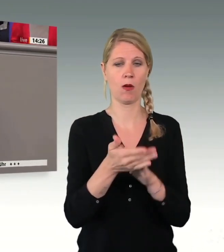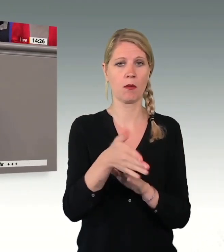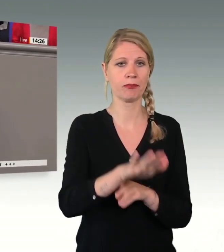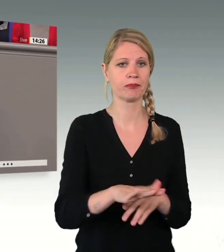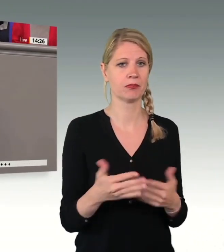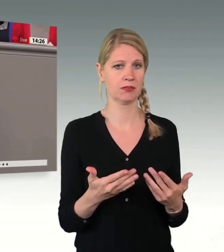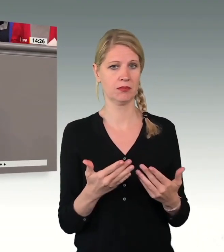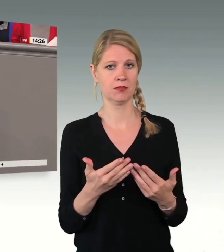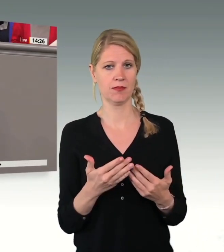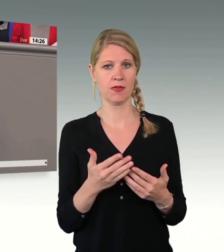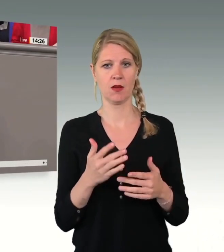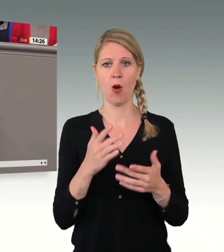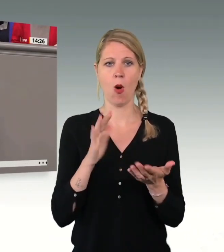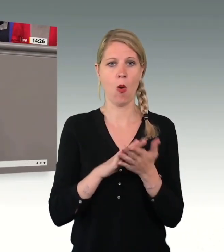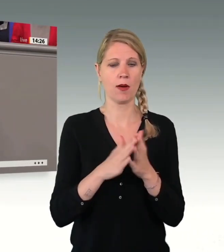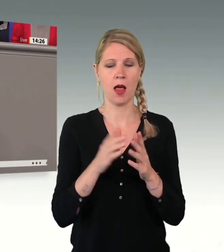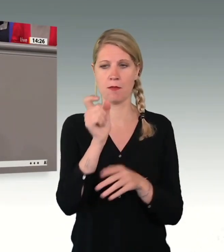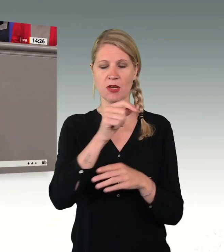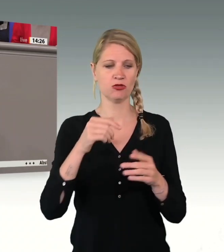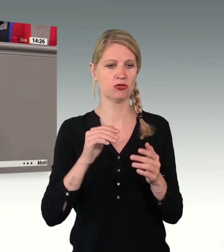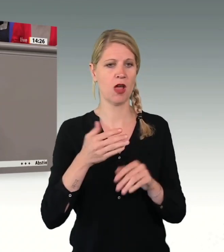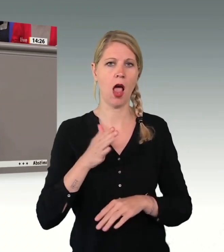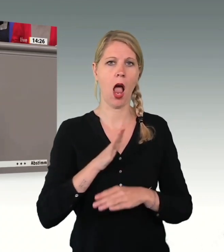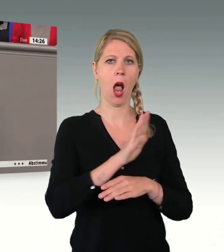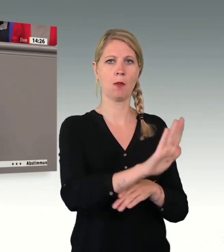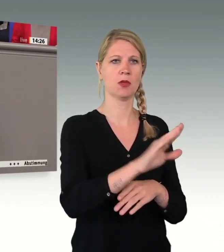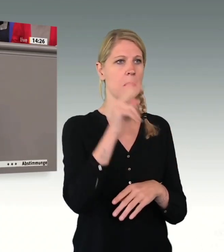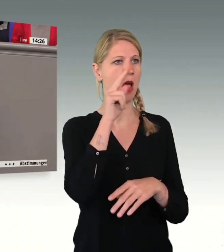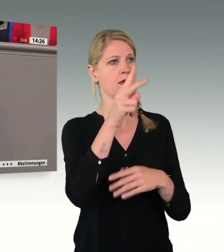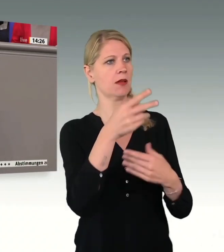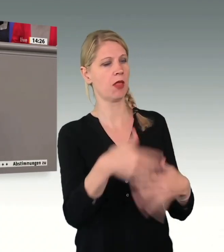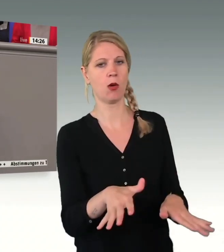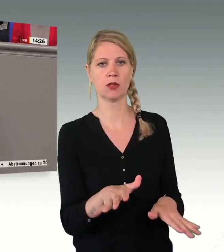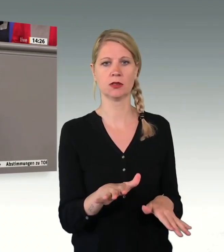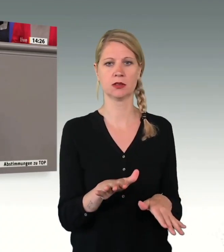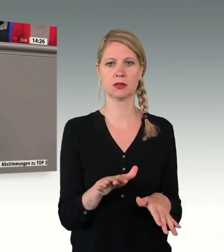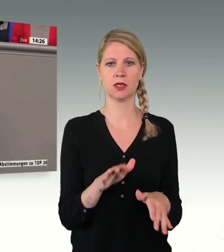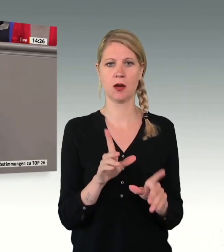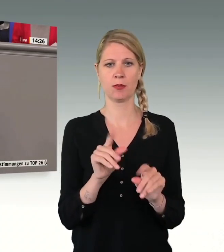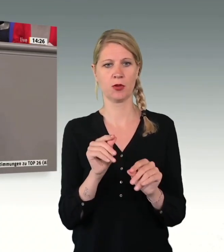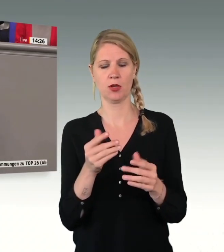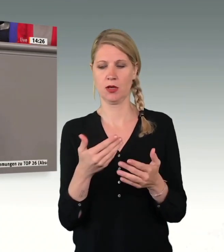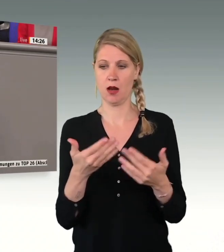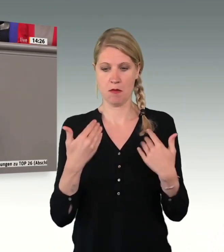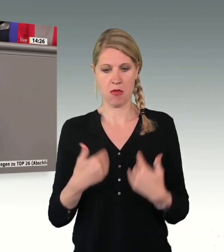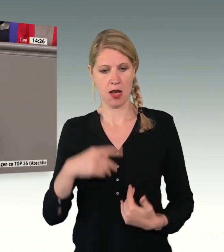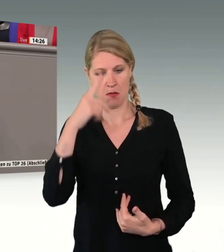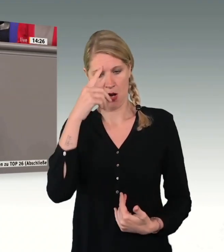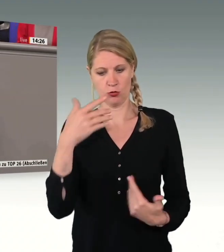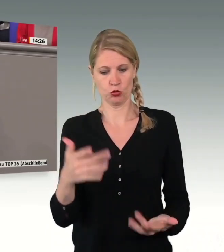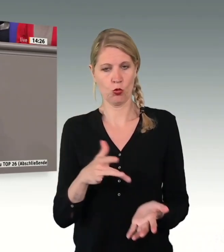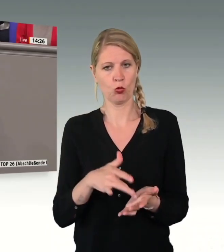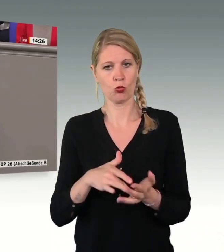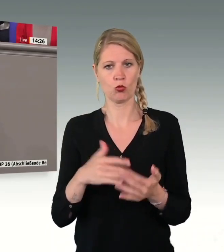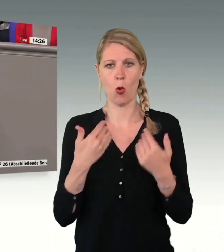Lebensgefahr abschieben. Und ich sage Ihnen auch, es gibt nicht nur humanitäre Gründe für meine Position. In meiner